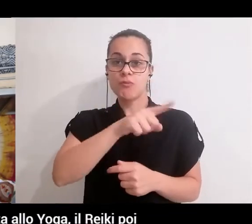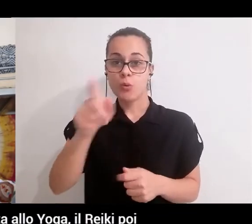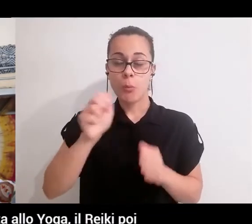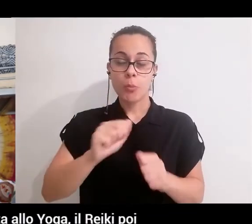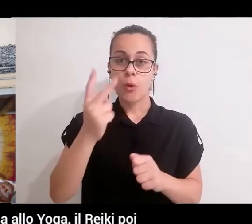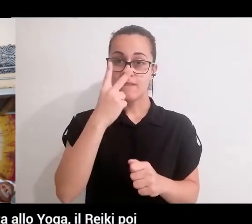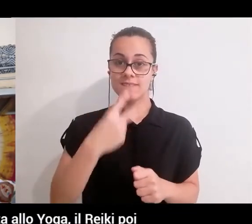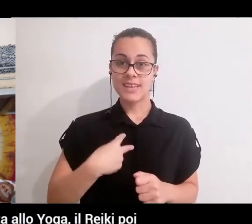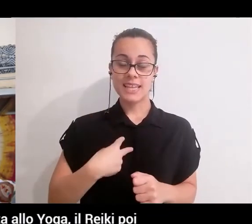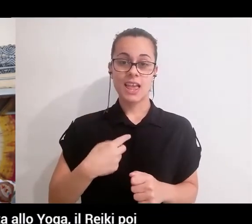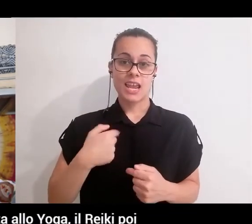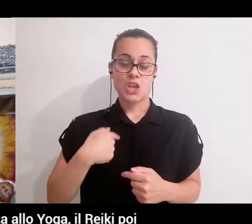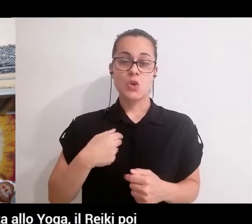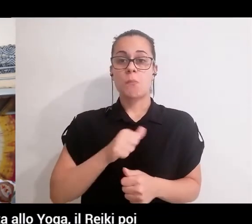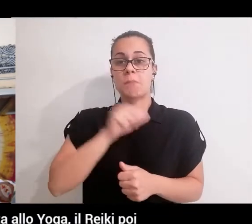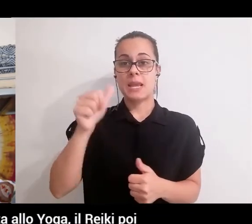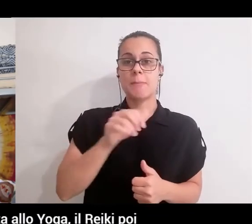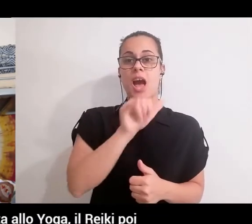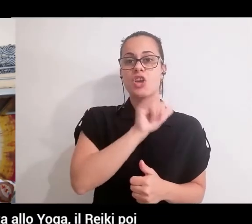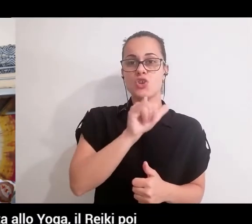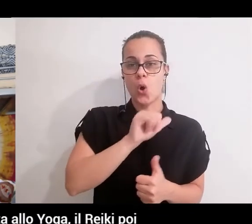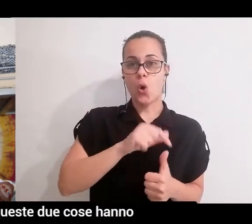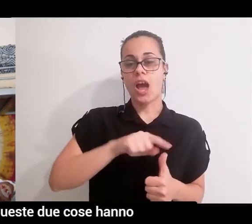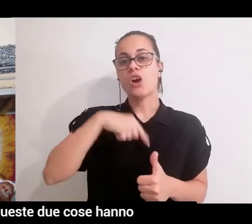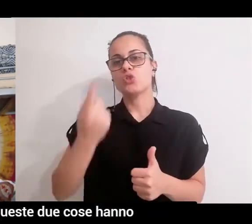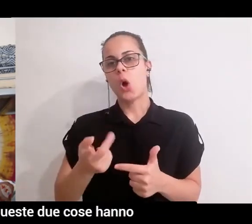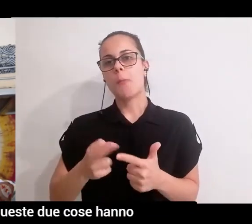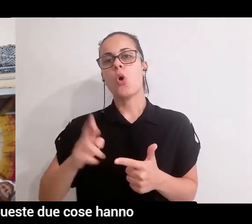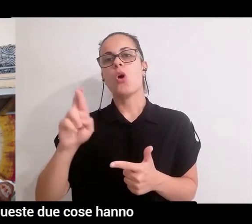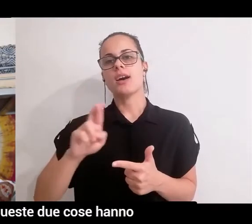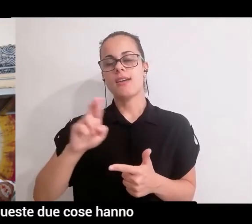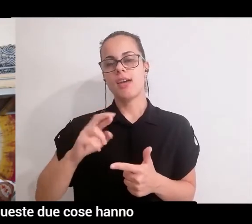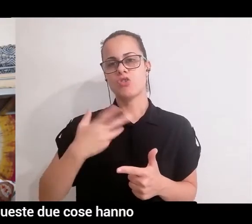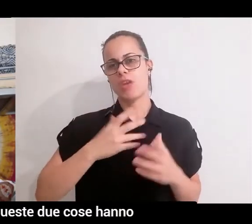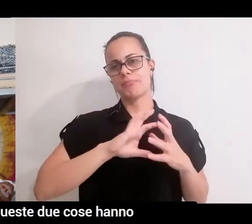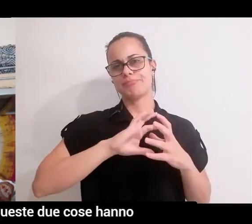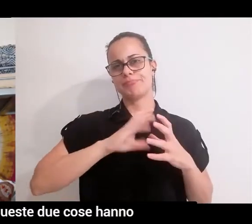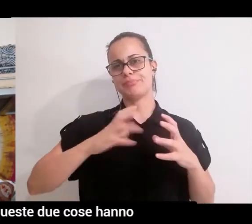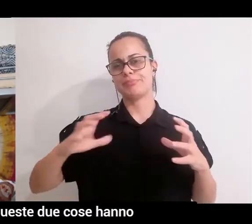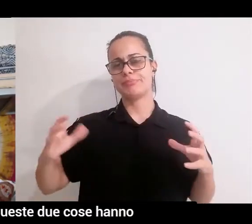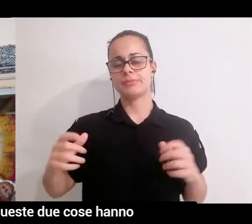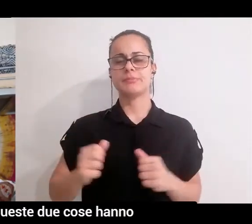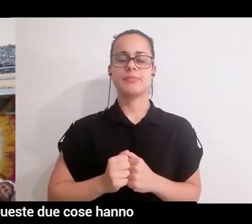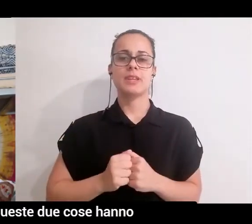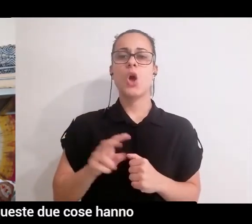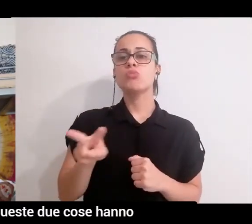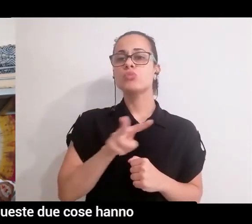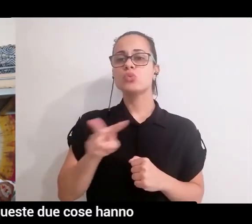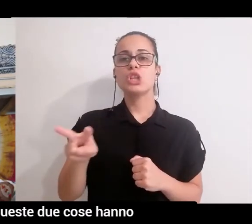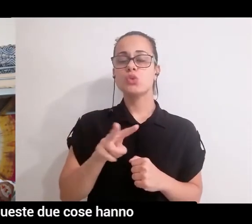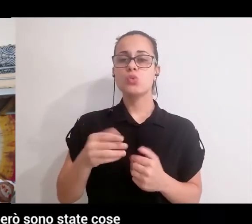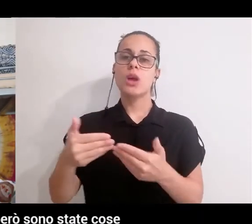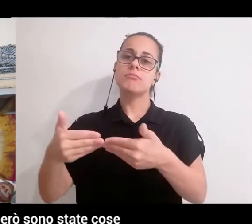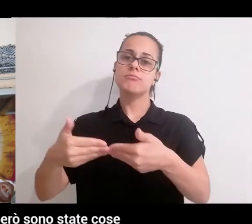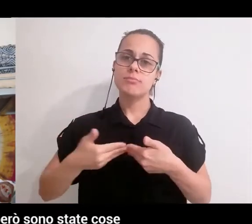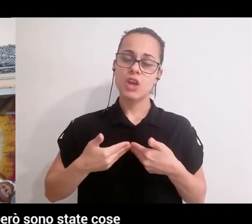percorso mi sono prima approcciata allo yoga, il Reiki poi è arrivato in un secondo momento e poi queste due cose hanno